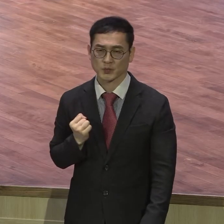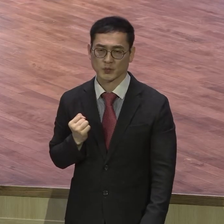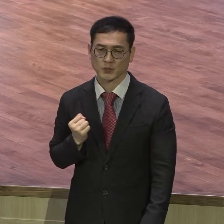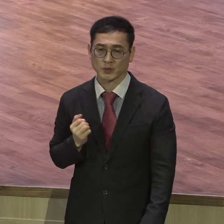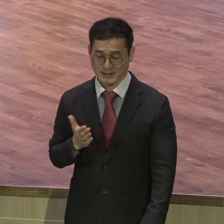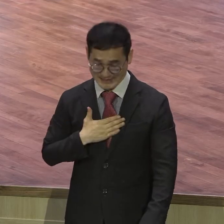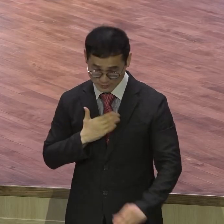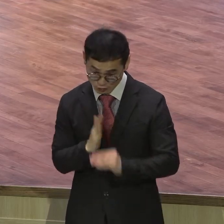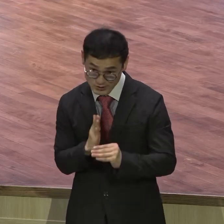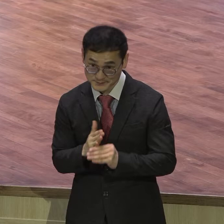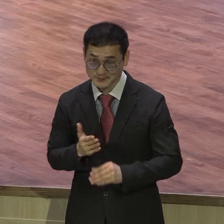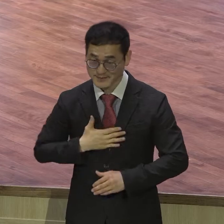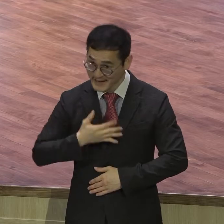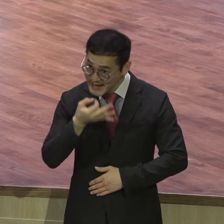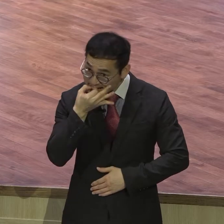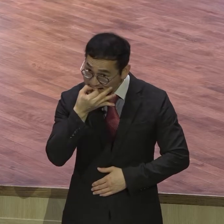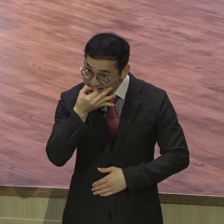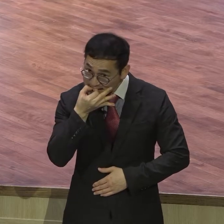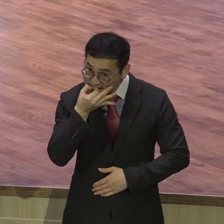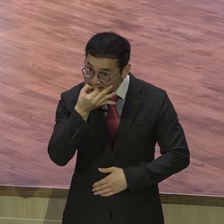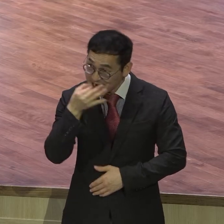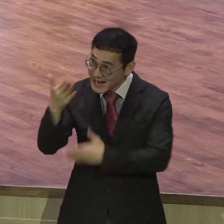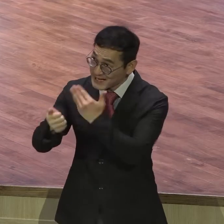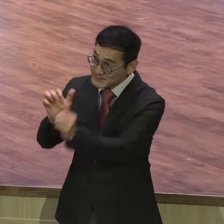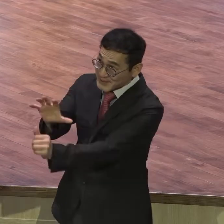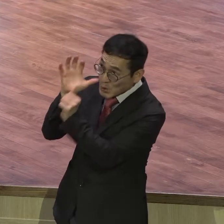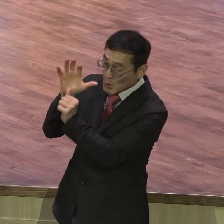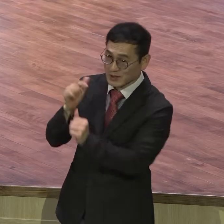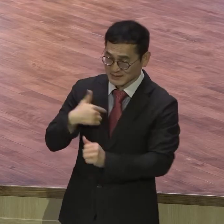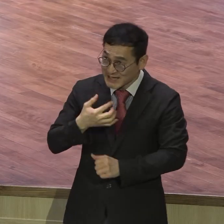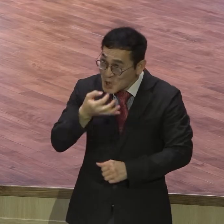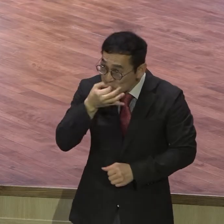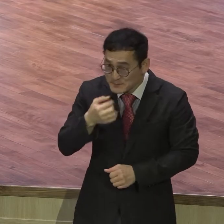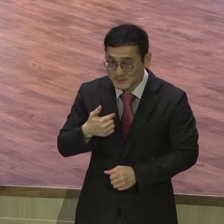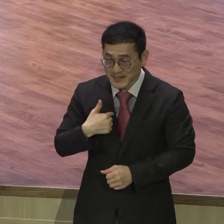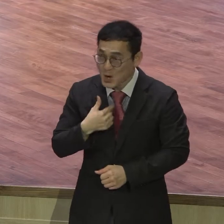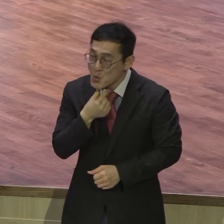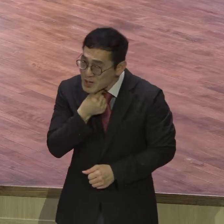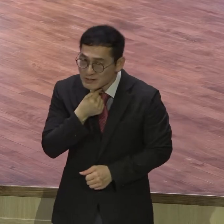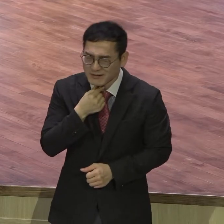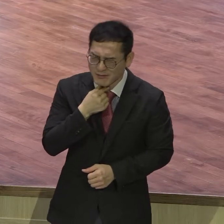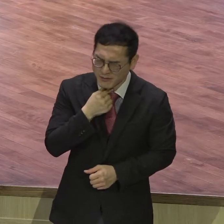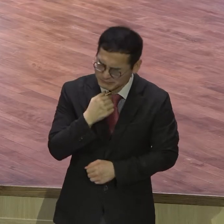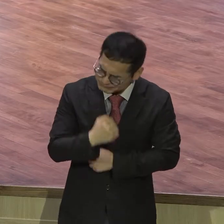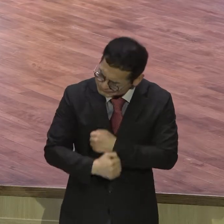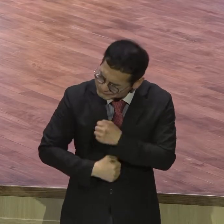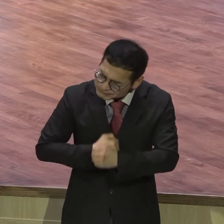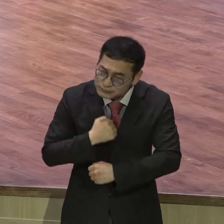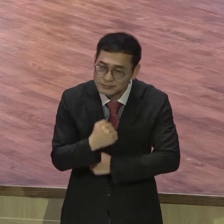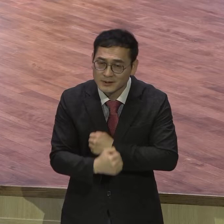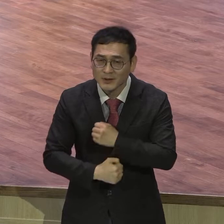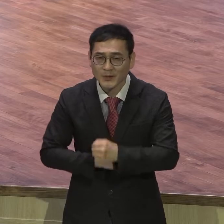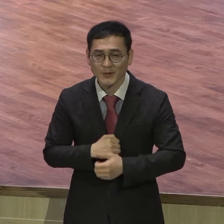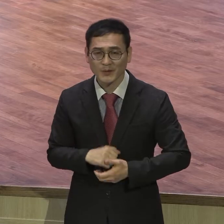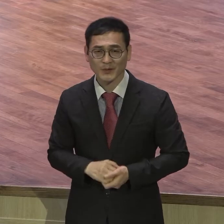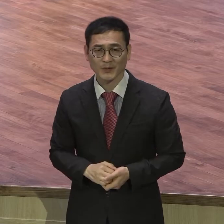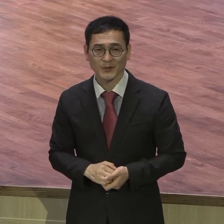하나님이 이용해가지고 자기 기분대로 취사 선택하고 마음에 들면 하고 안 들면 안 하고